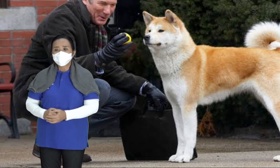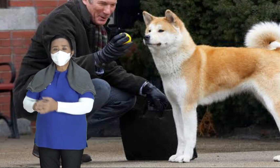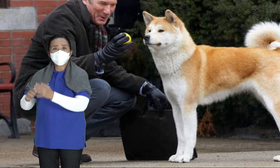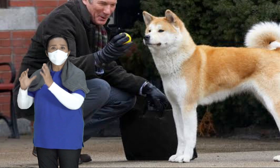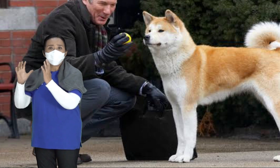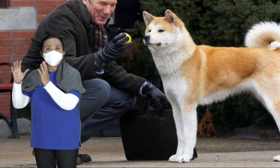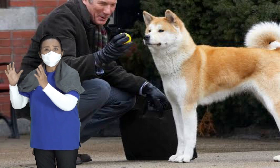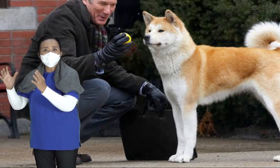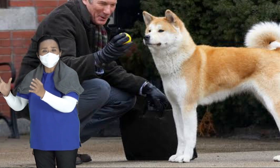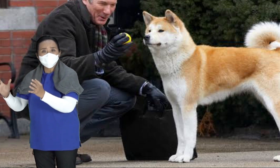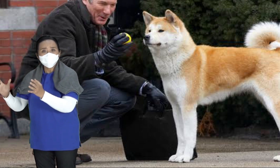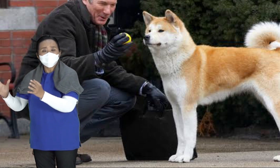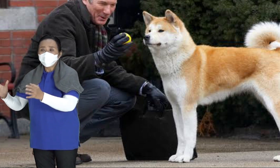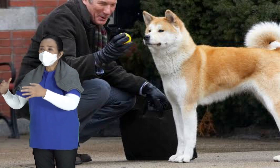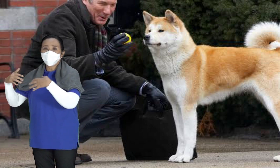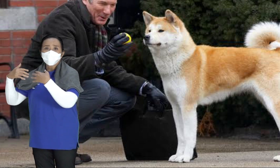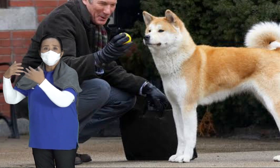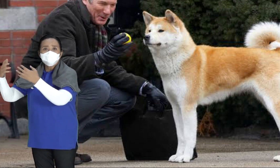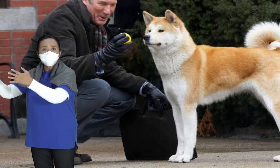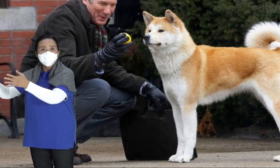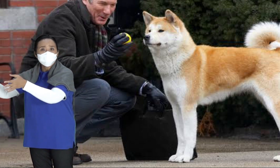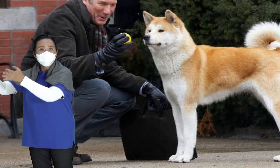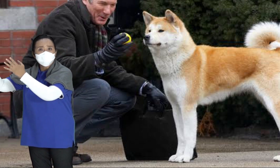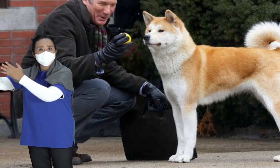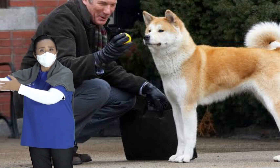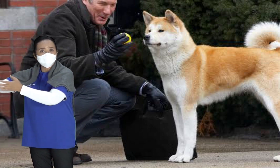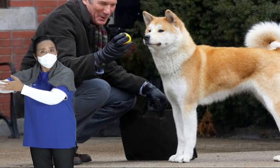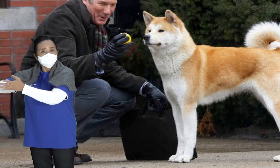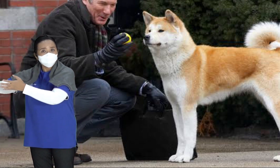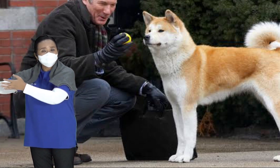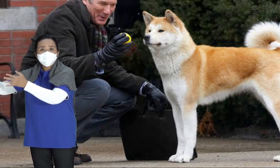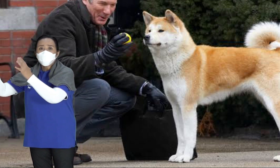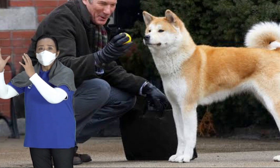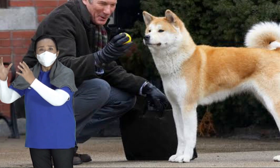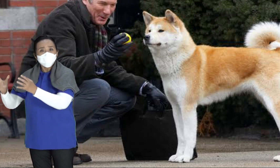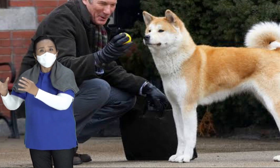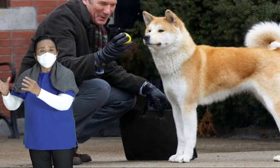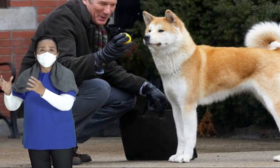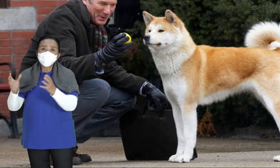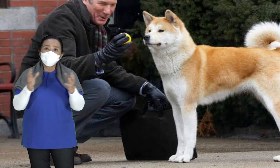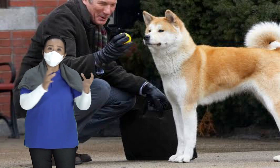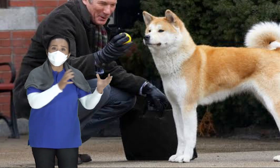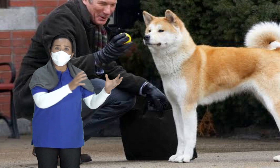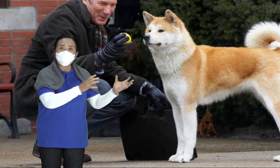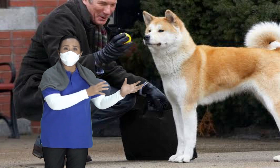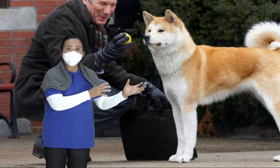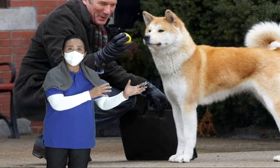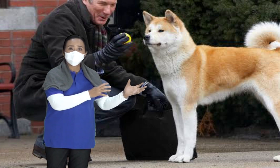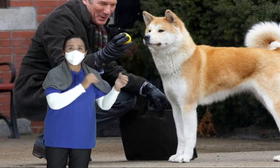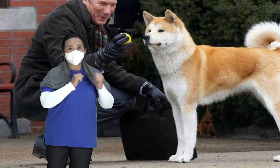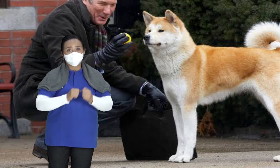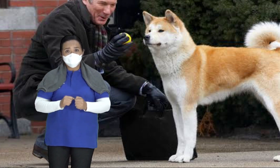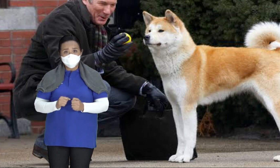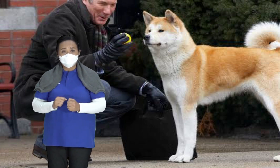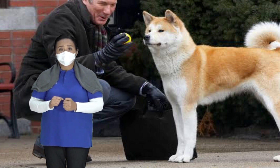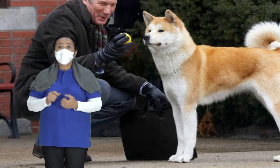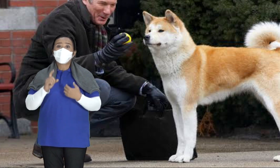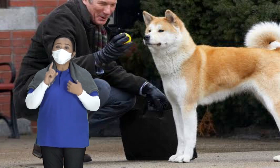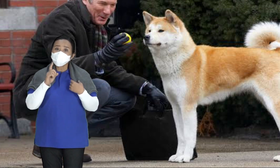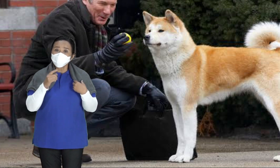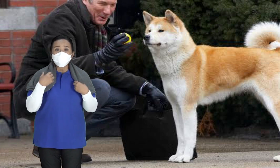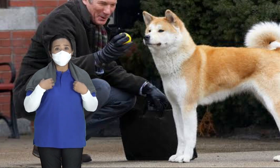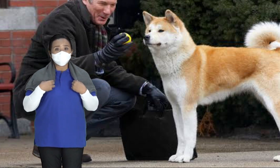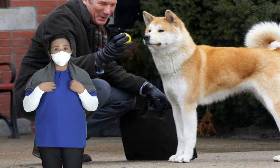Sampai di pintu stasiun Profesor masuk datang kereta api Hachiko pulang lagi ke rumahnya Nah